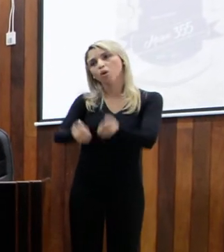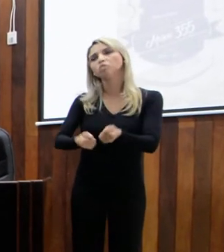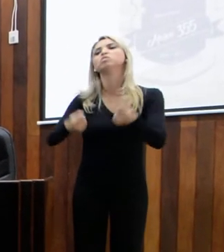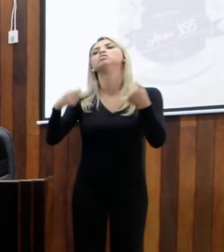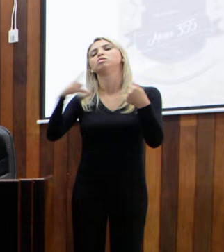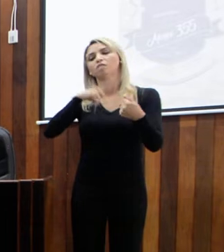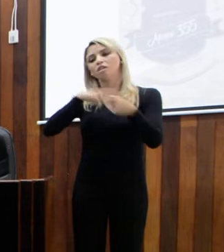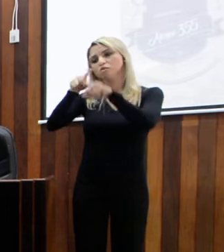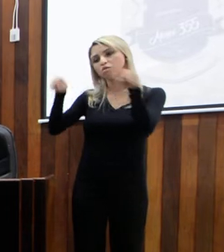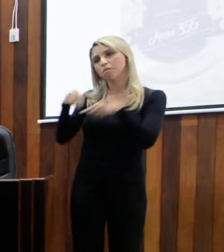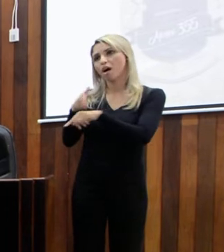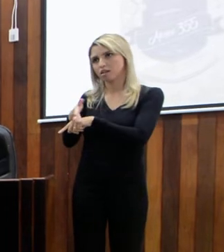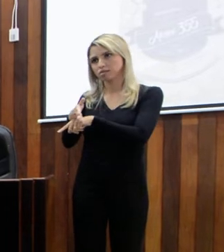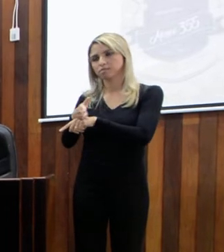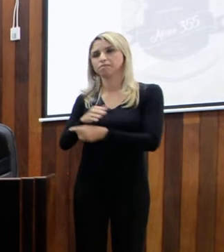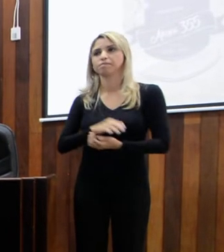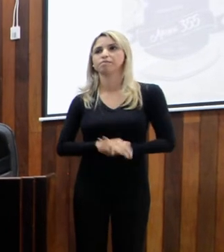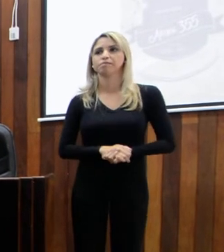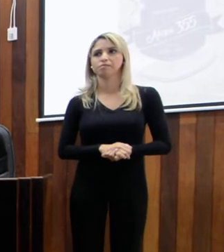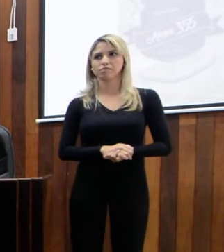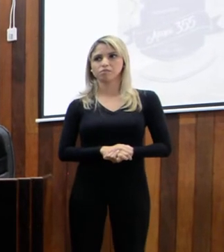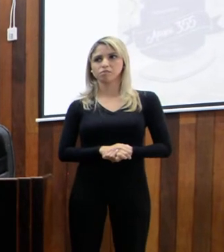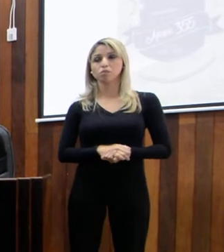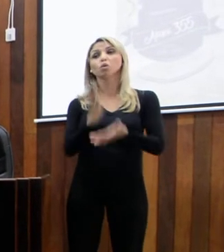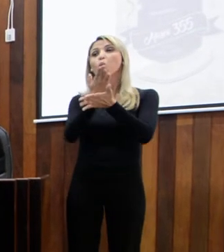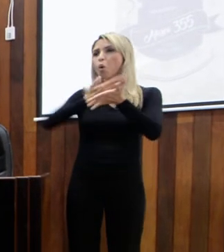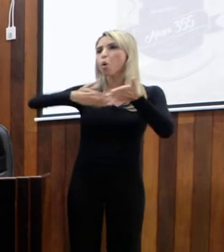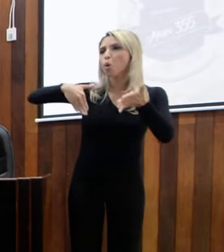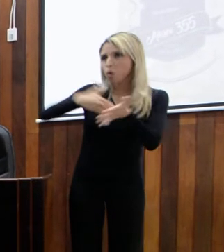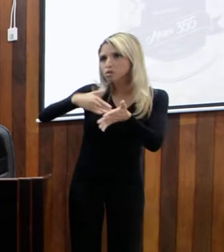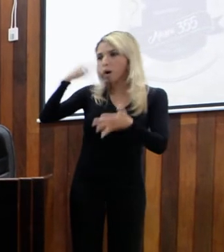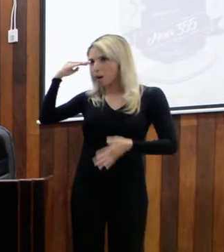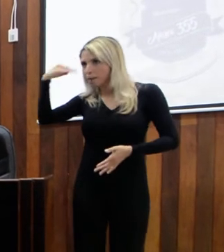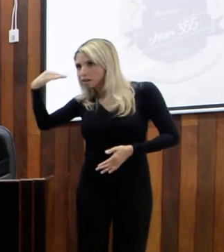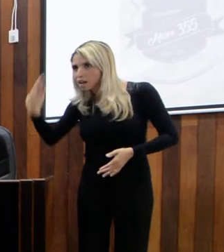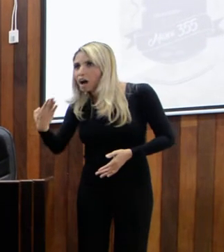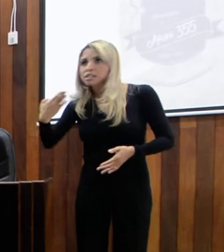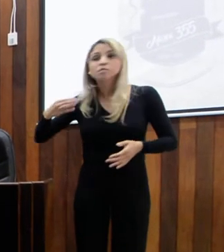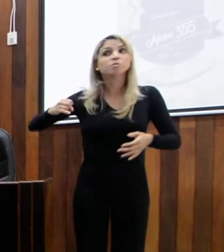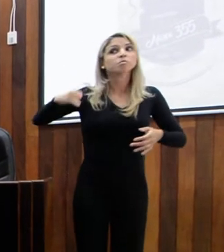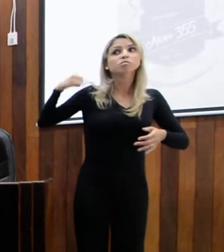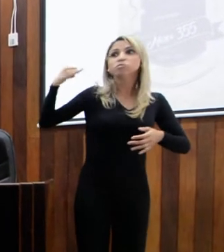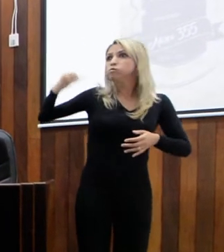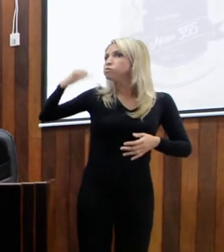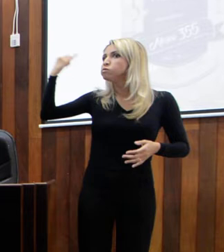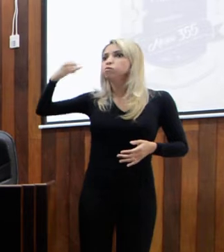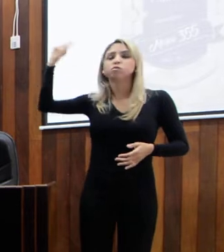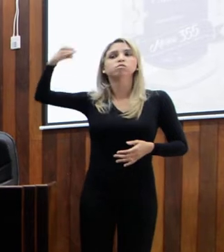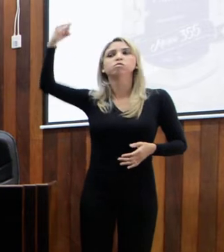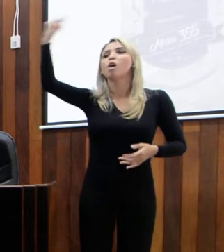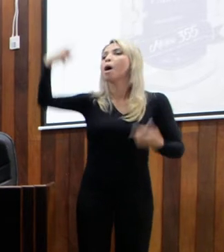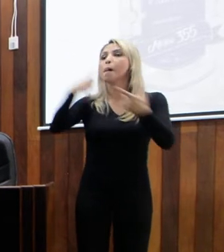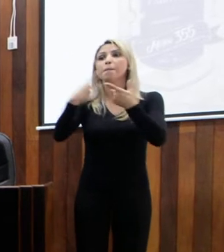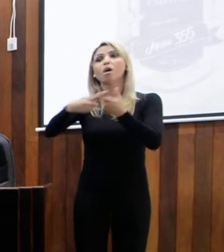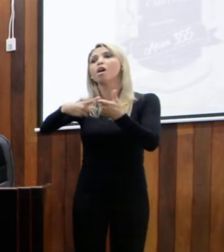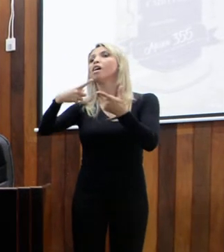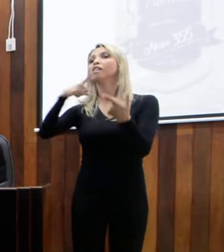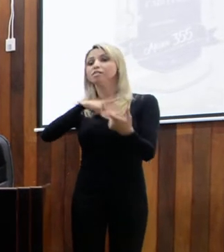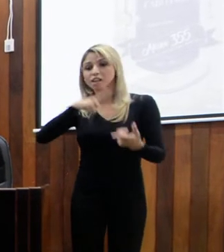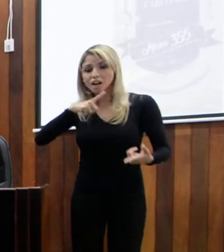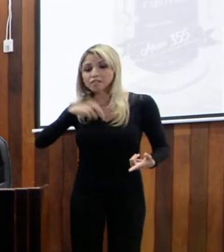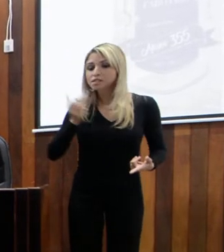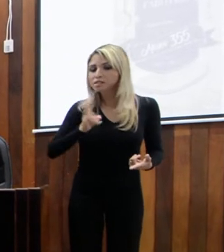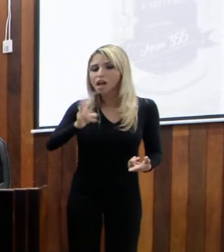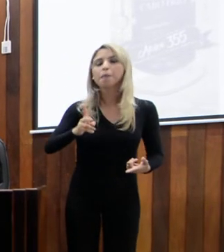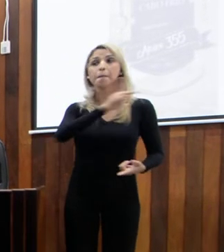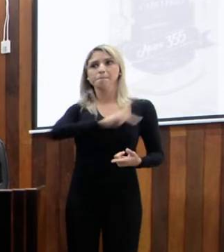é o maior articulador político da nossa cidade. Teve o recorde de ser quatro vezes presidente